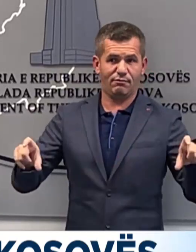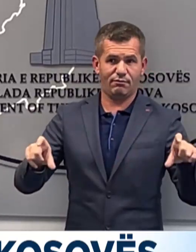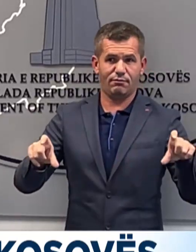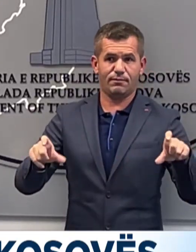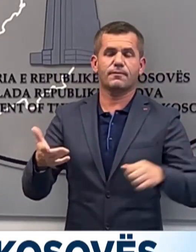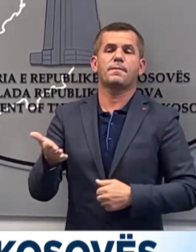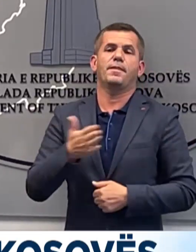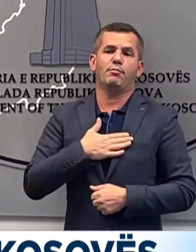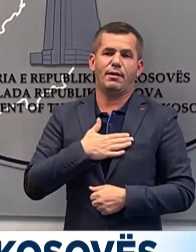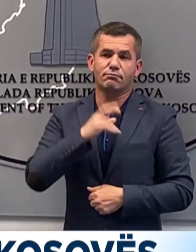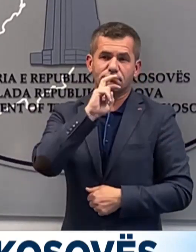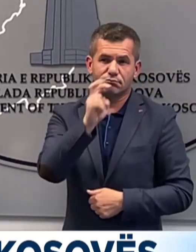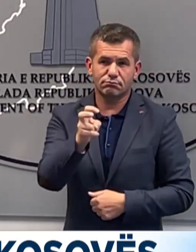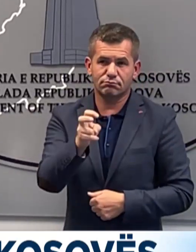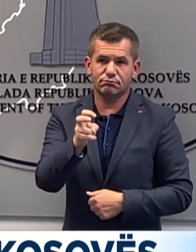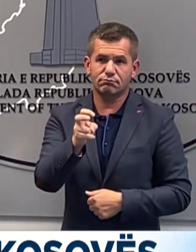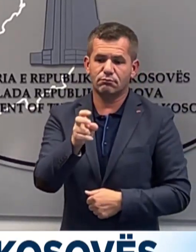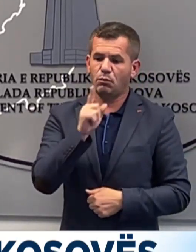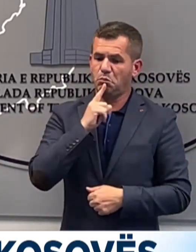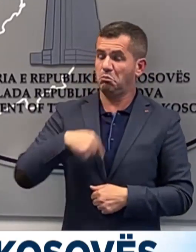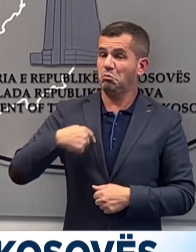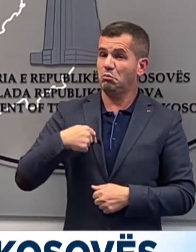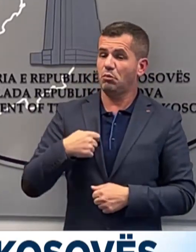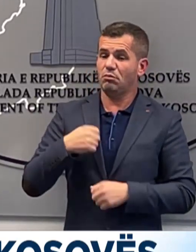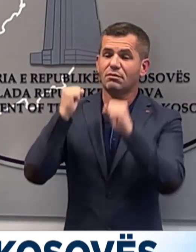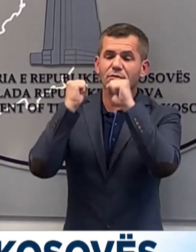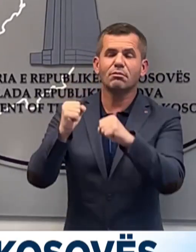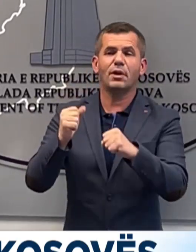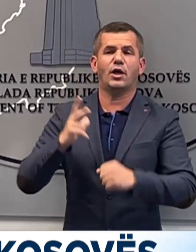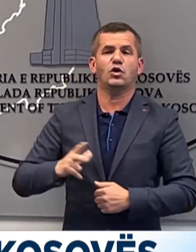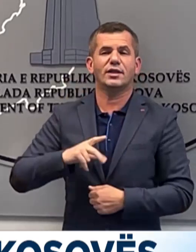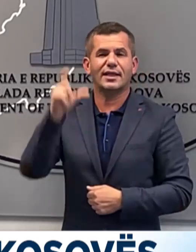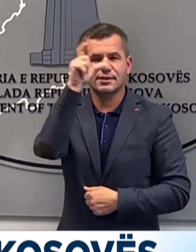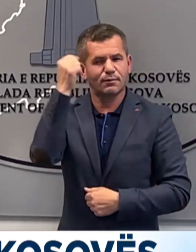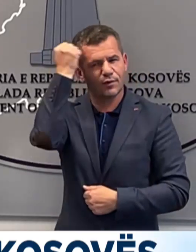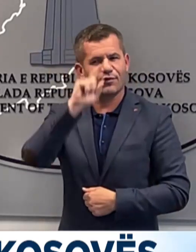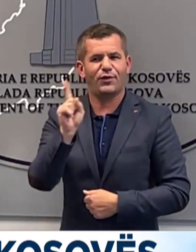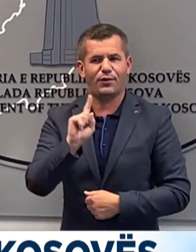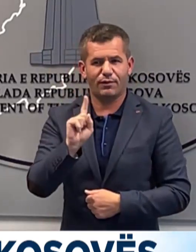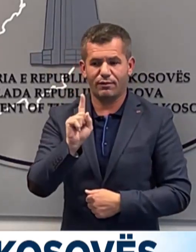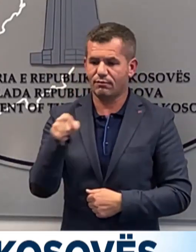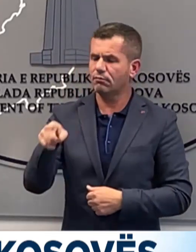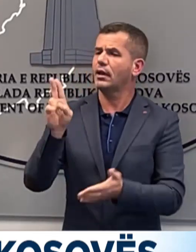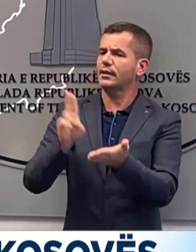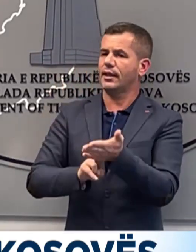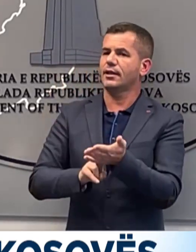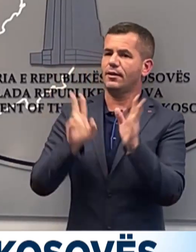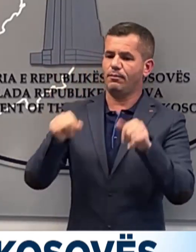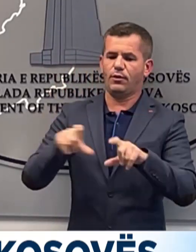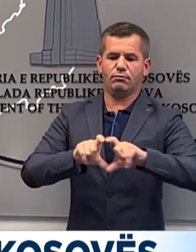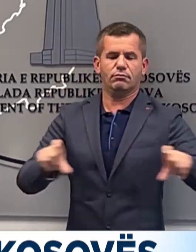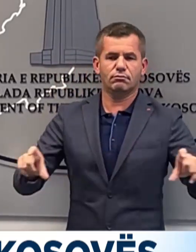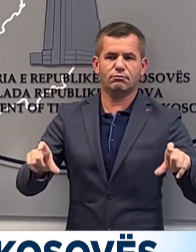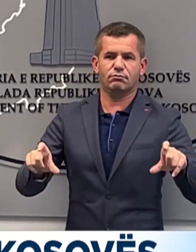ritheksojmë nuk i drejtuhet qytetarëve sërbët Kosovës dhe sa ta e kanë të drejtën e pljot të paisin me